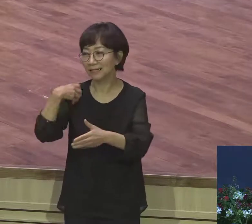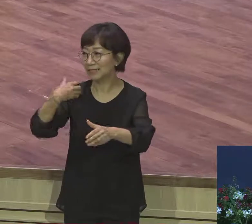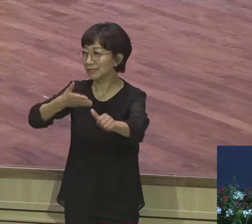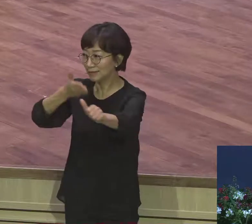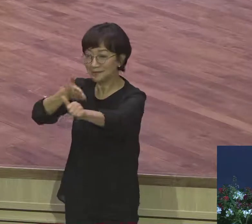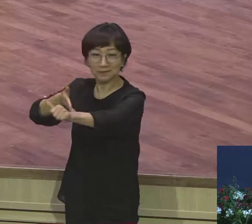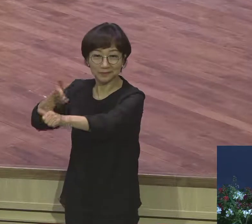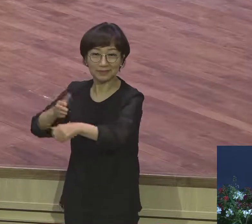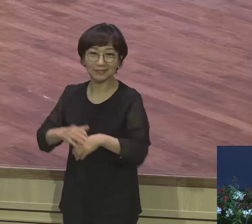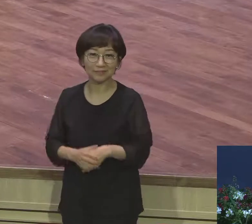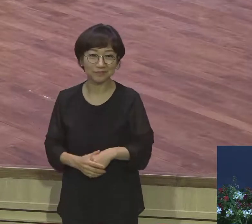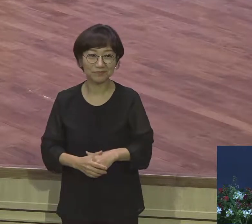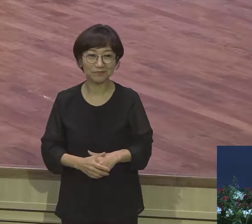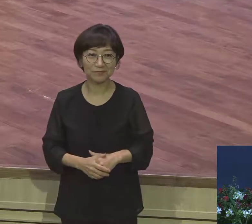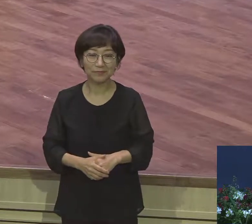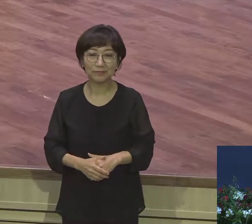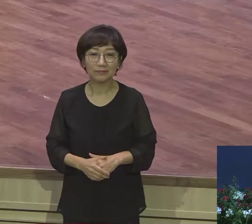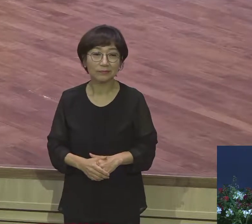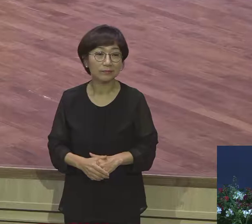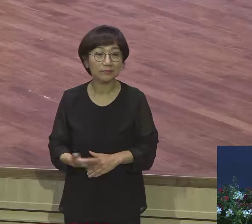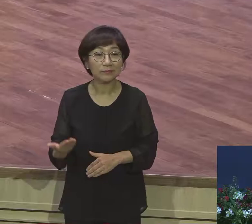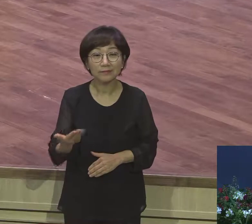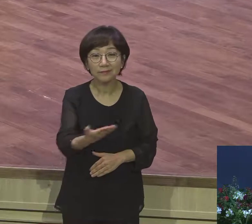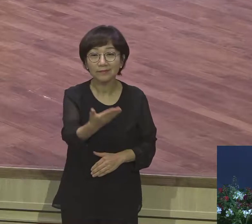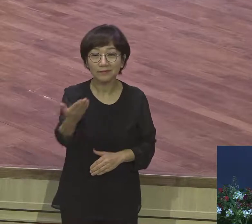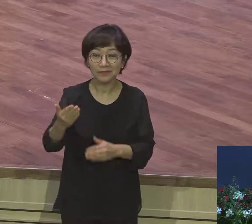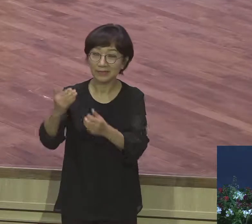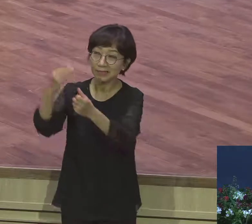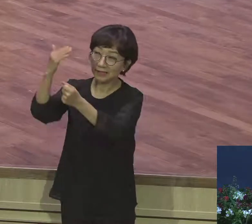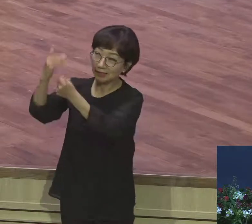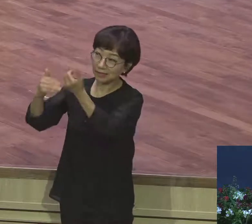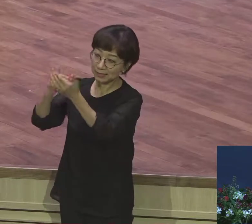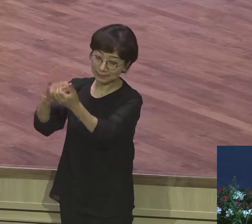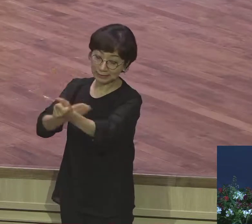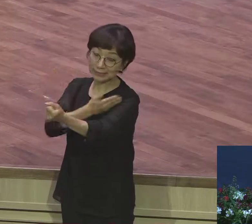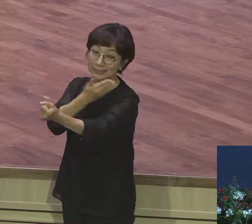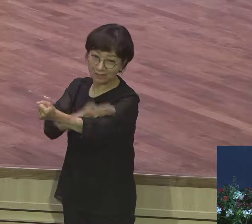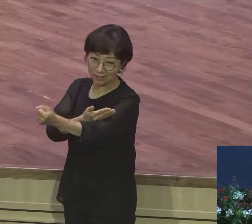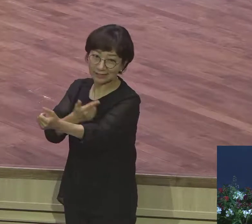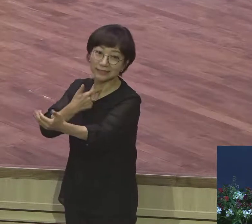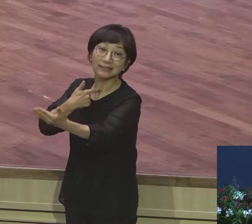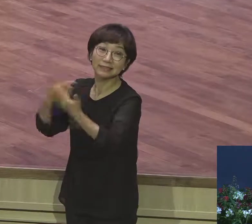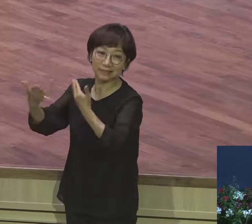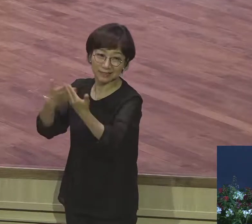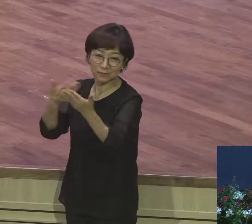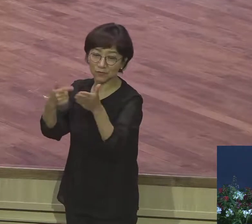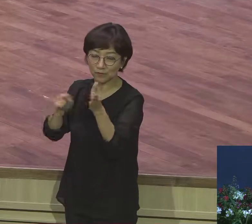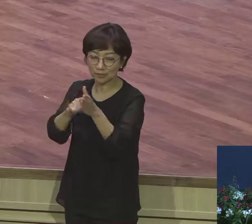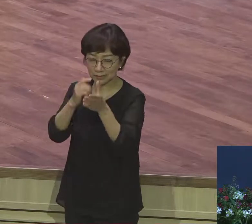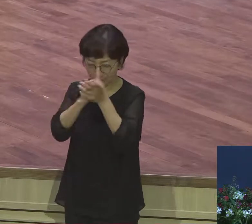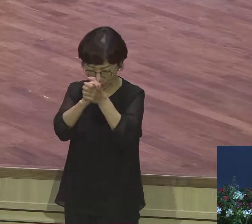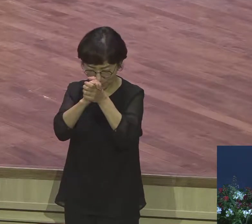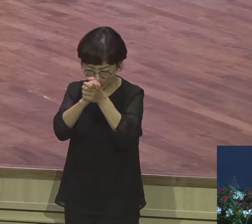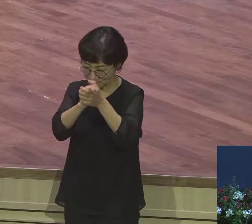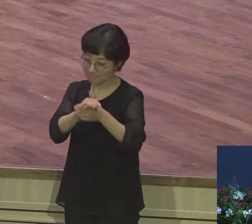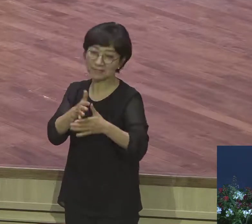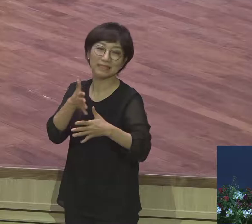하나님의 스케일을 체험하는 뭐요 기도의 성부사 이래요 기도의 성부사 기도밖에 우리가 뭘